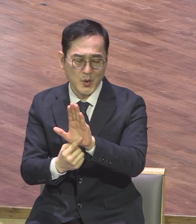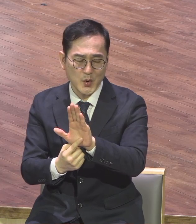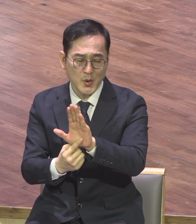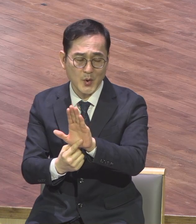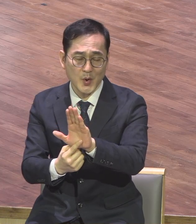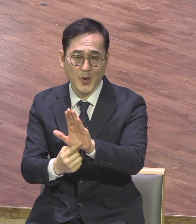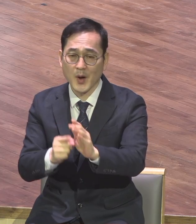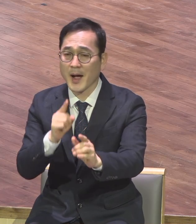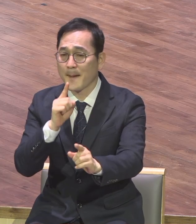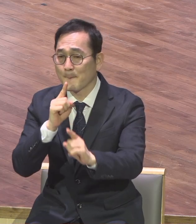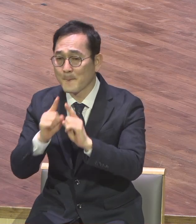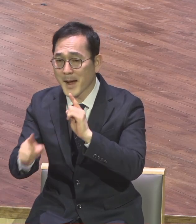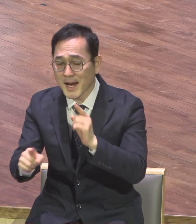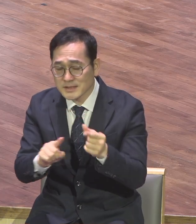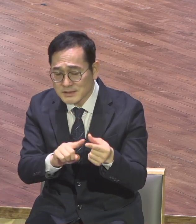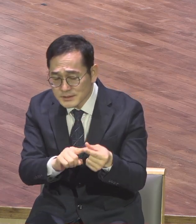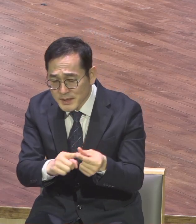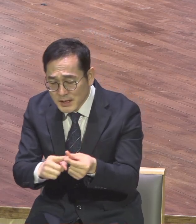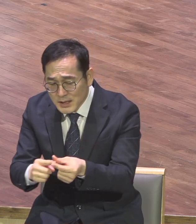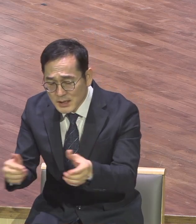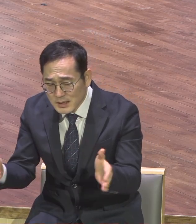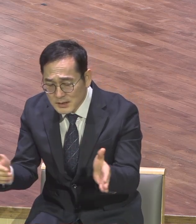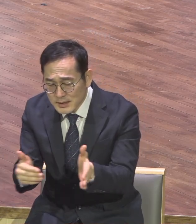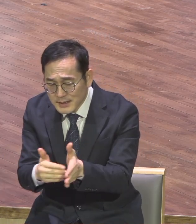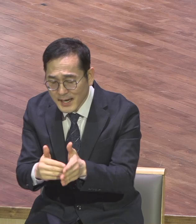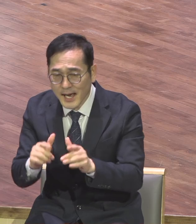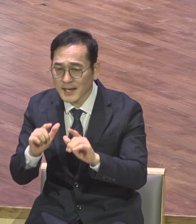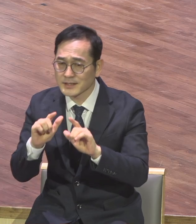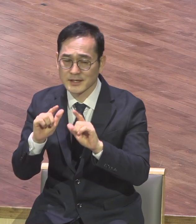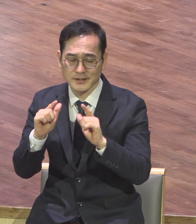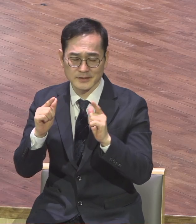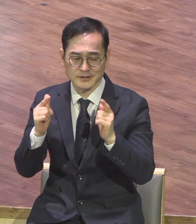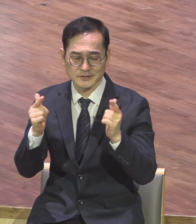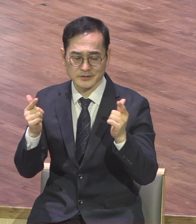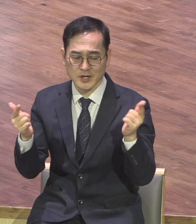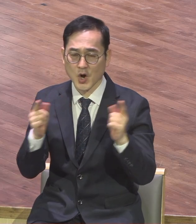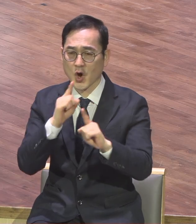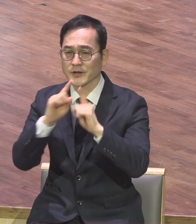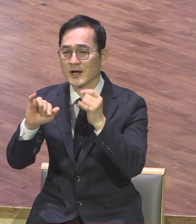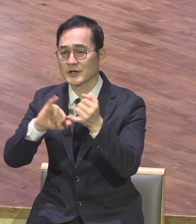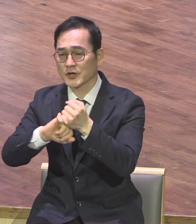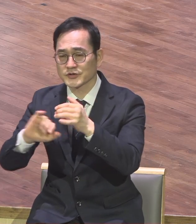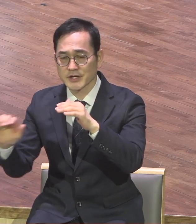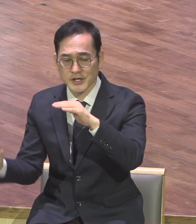그리 아리라니 믿음으로 이라íp 아리라니 믿음으로 역사하고